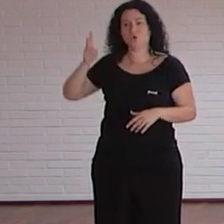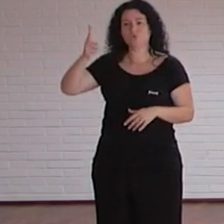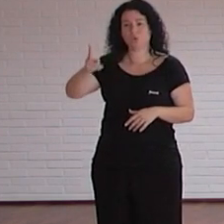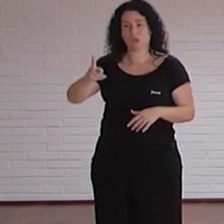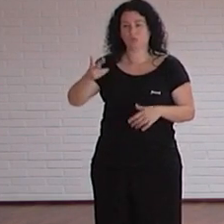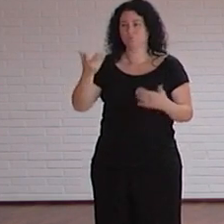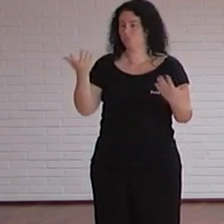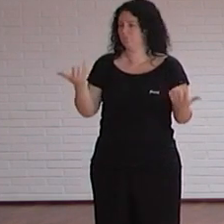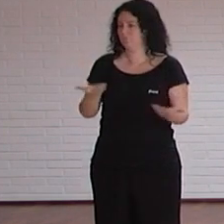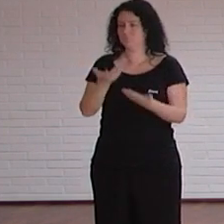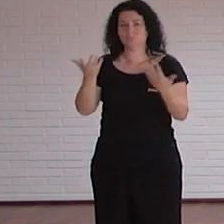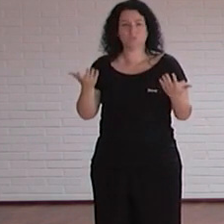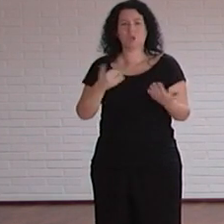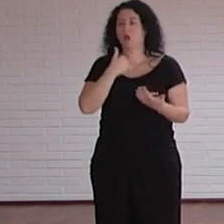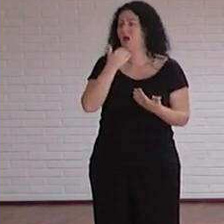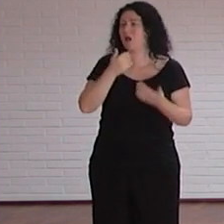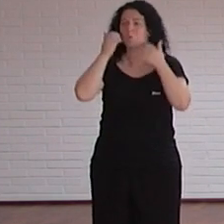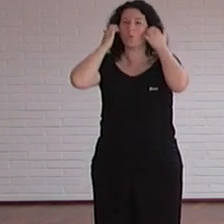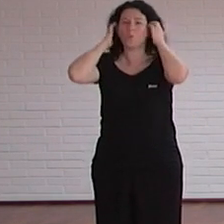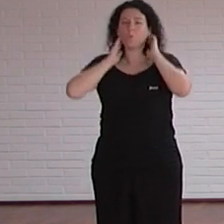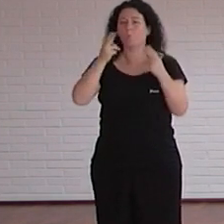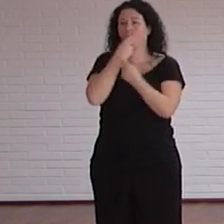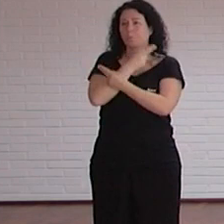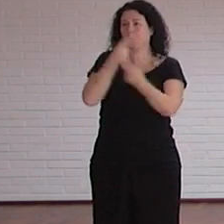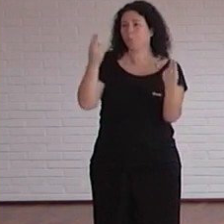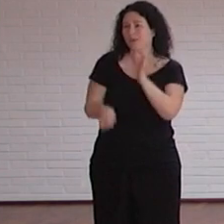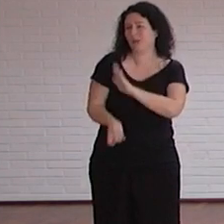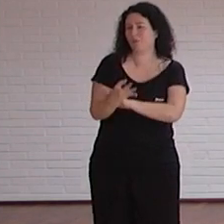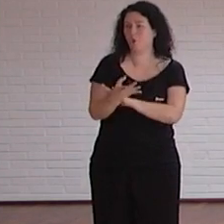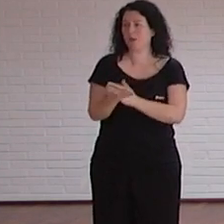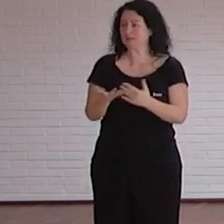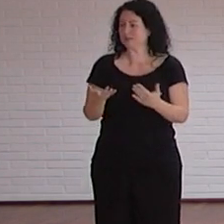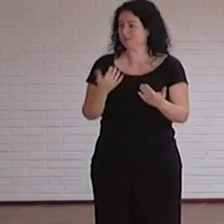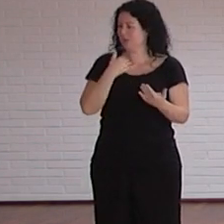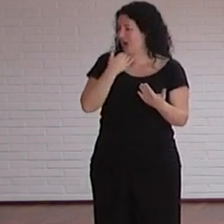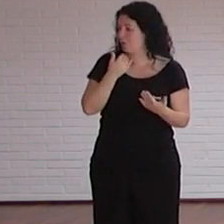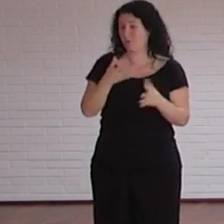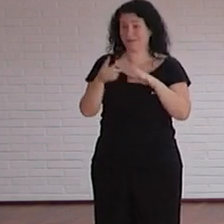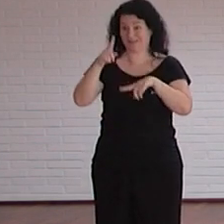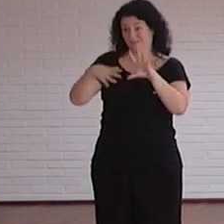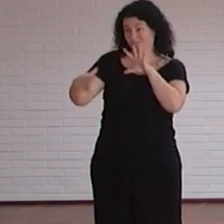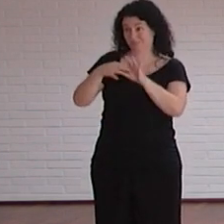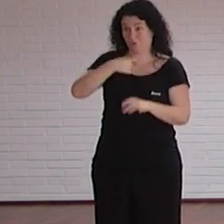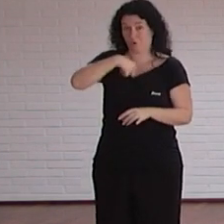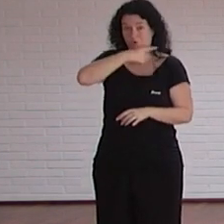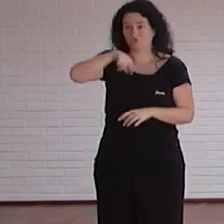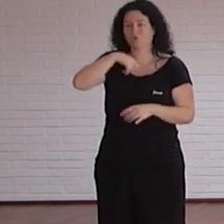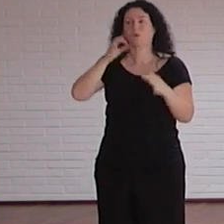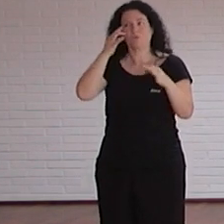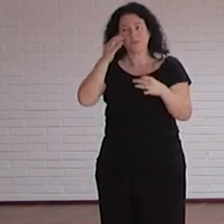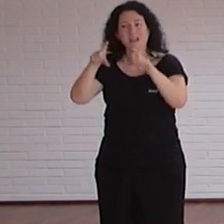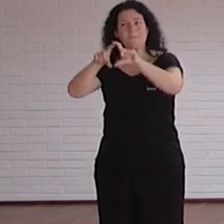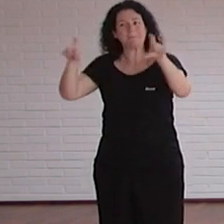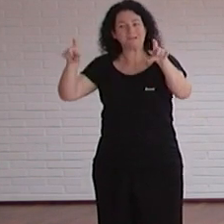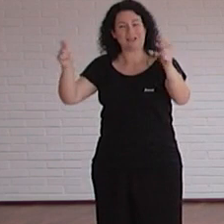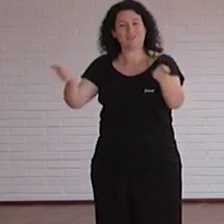aquellas publicaciones que dependen del ICE y no tienen un condicionante porque no están publicadas por una editorial que impone sus